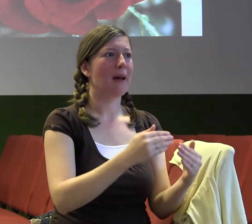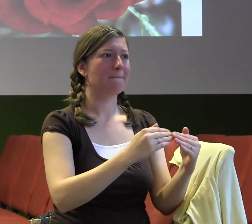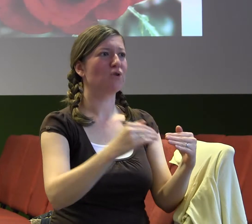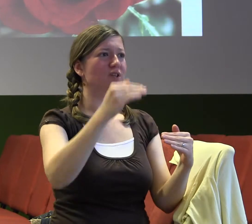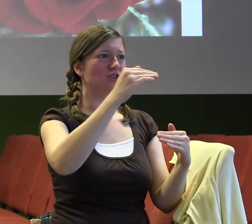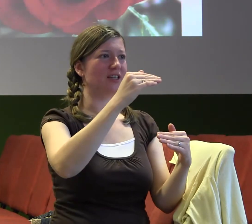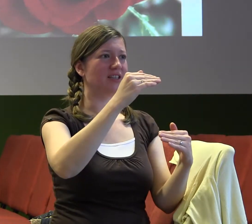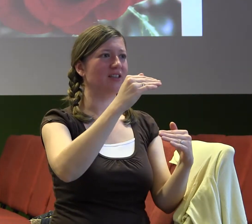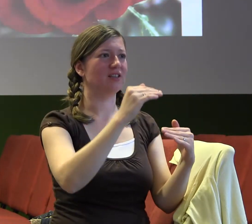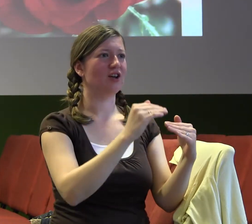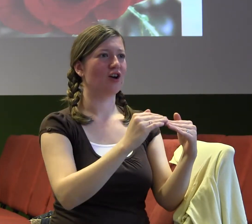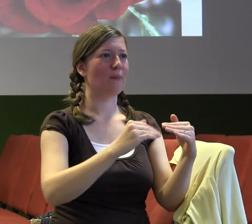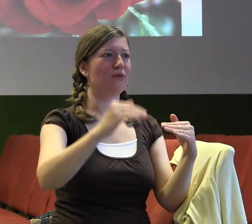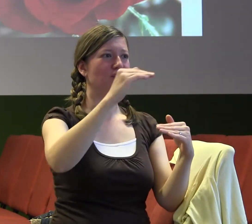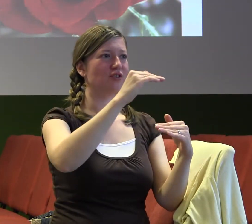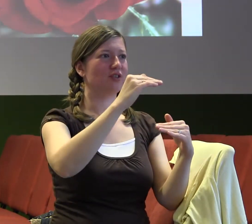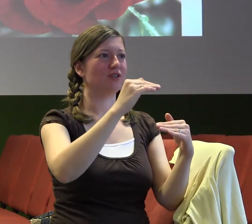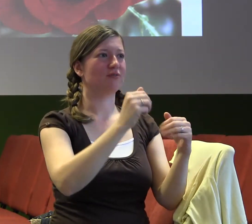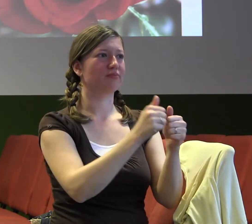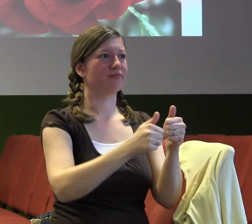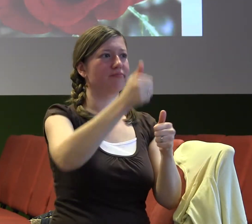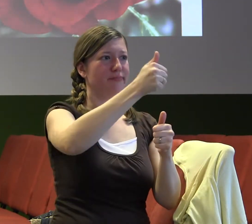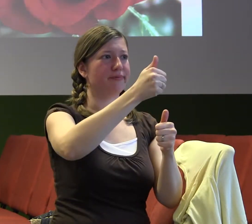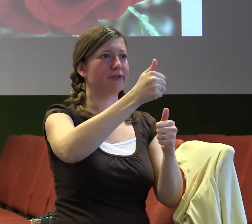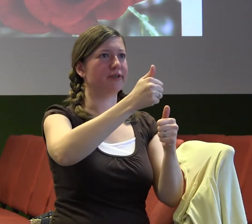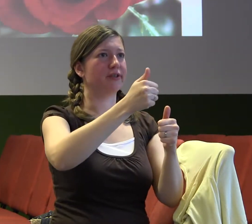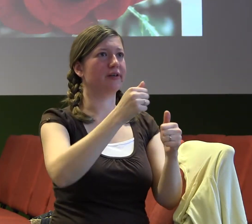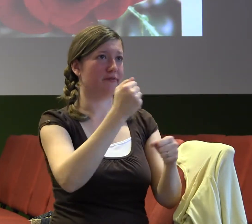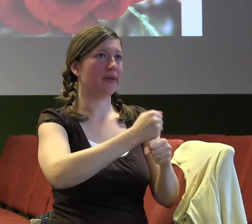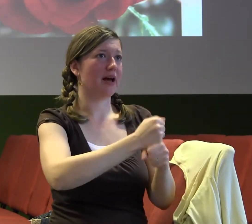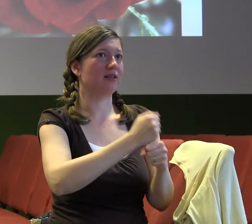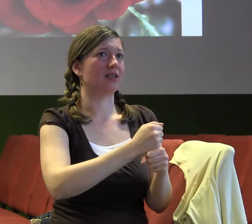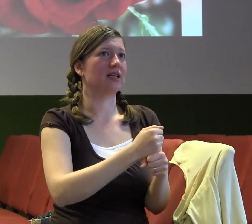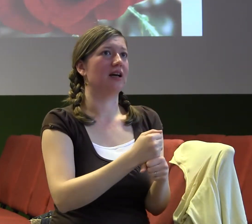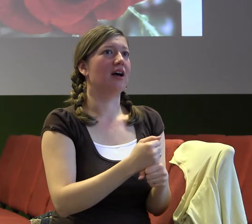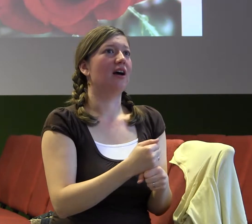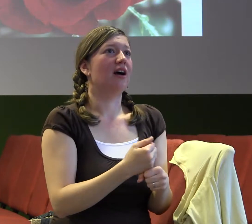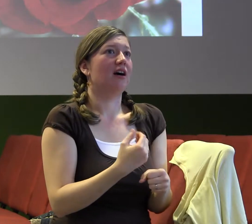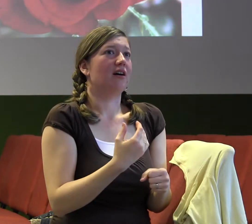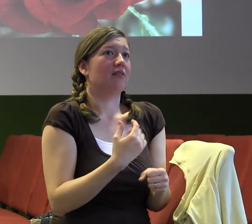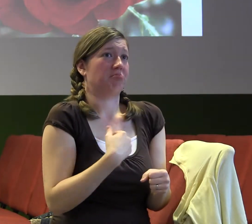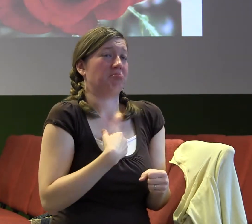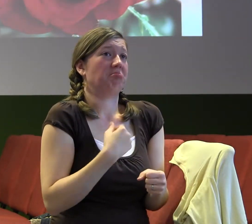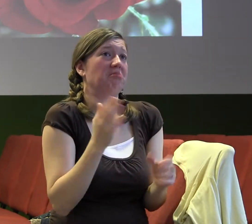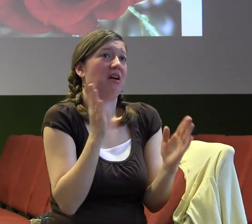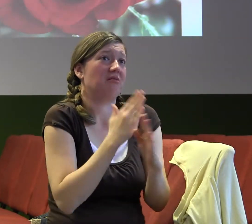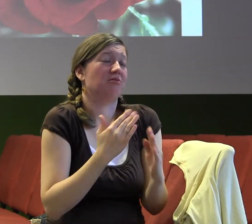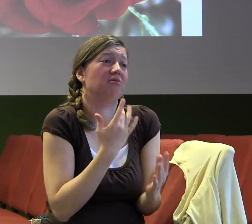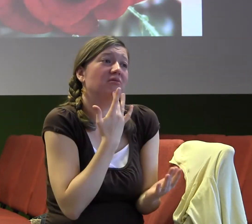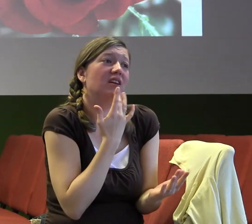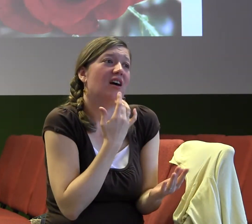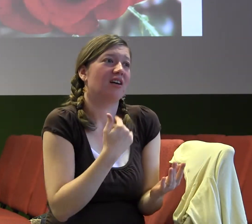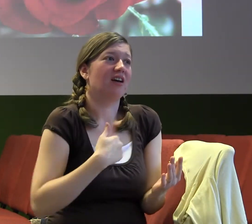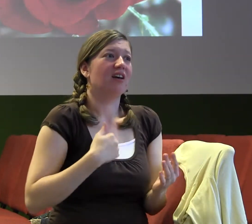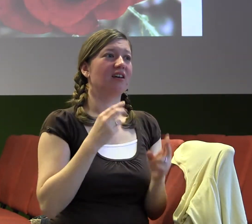úžasný a mně se hrozně líbil ten postoj. Zdálo by se, že to je jasný, jasně, povýšili mě, do toho, ale ona přesto chtěla